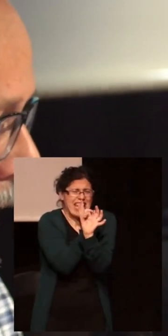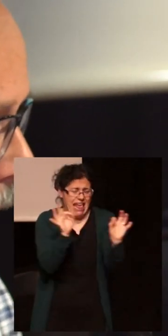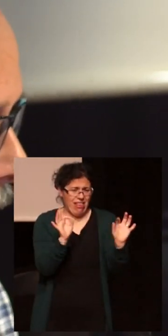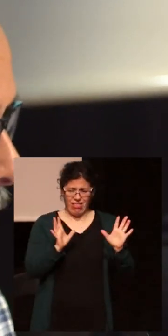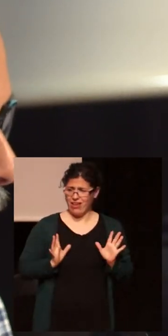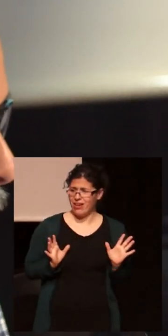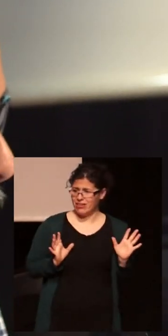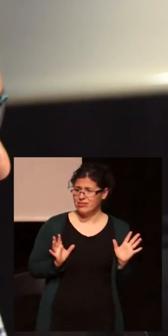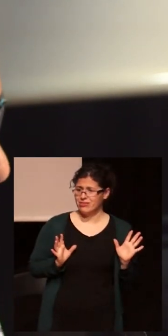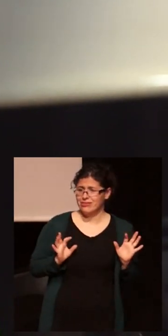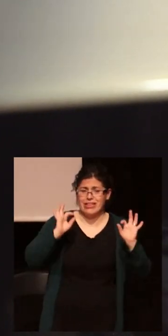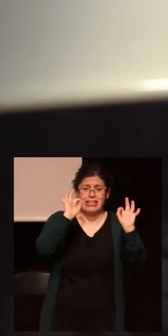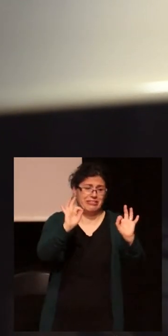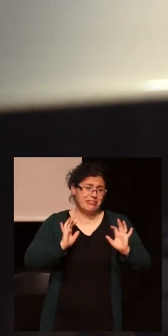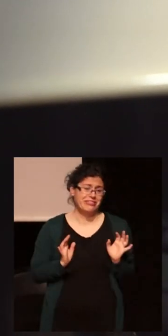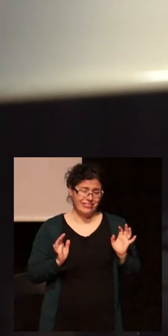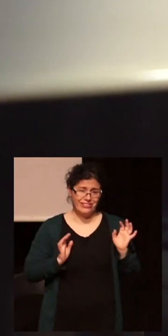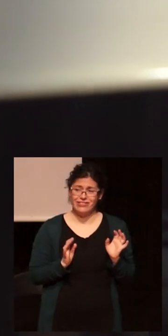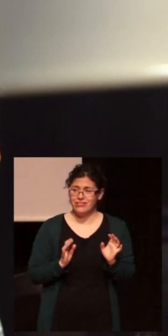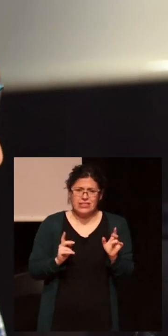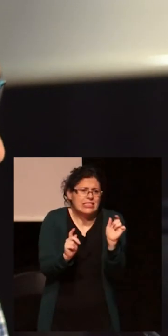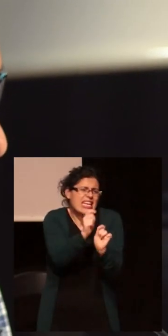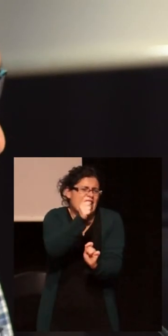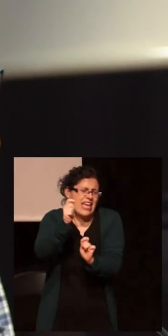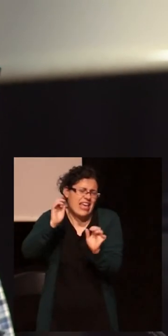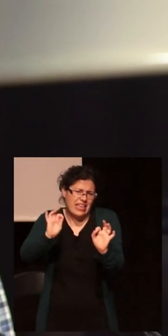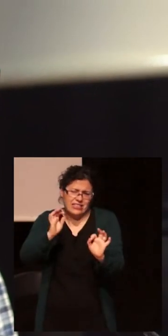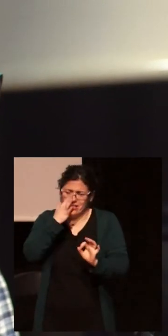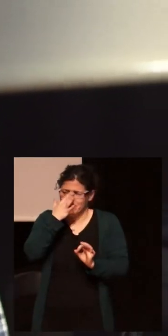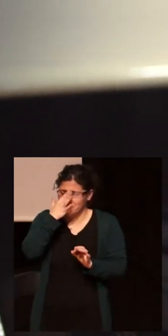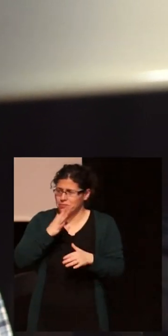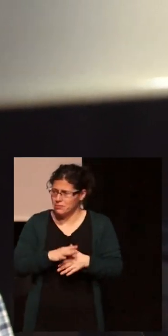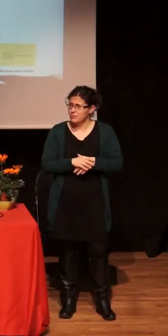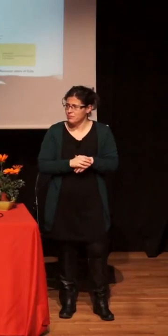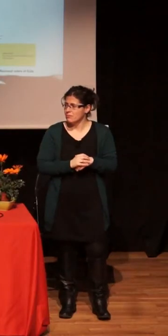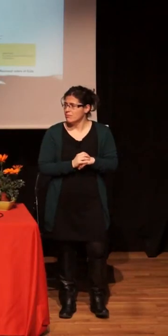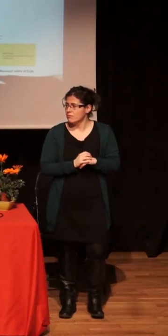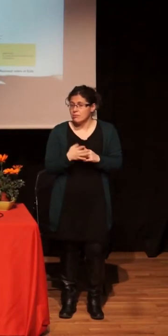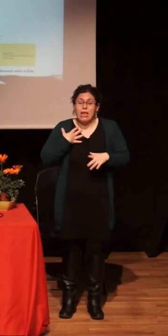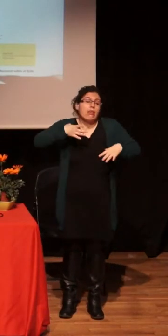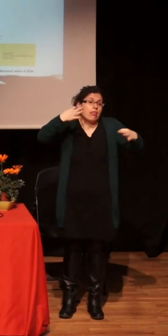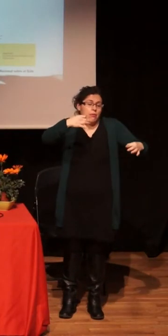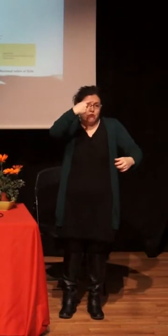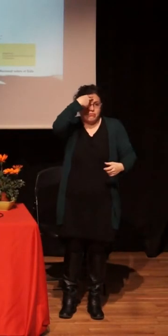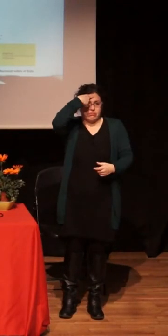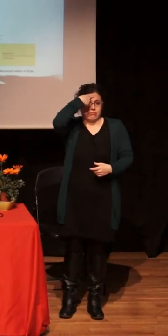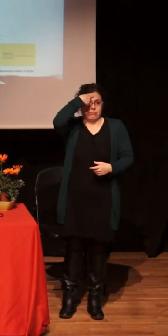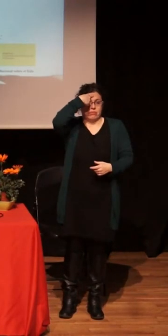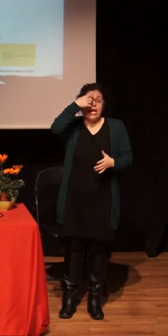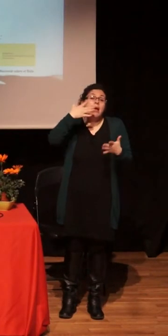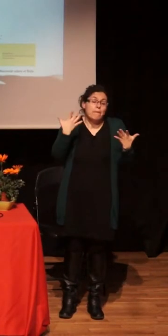te lo puedes plantear. Dentro de eso fue un éxito. Y eso hay que recordarlo. ¿Y por qué soy pesimista? Porque creo que